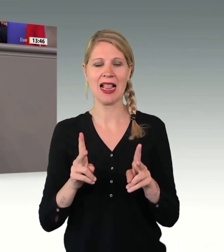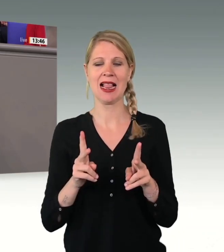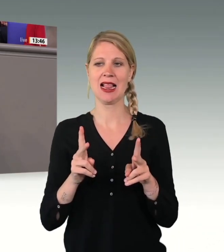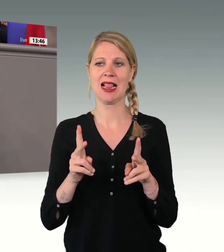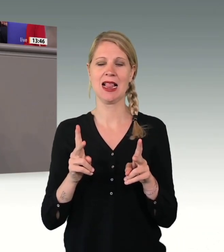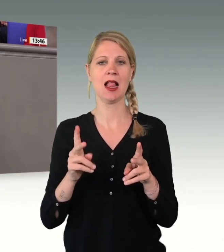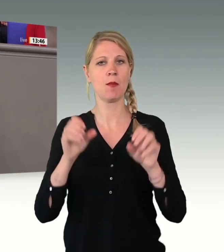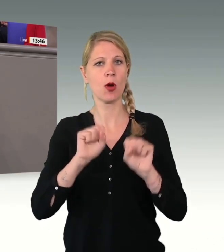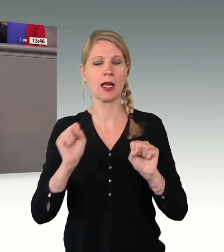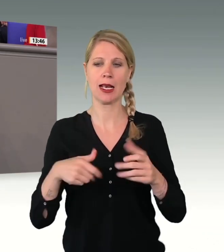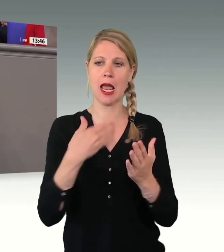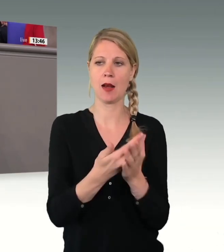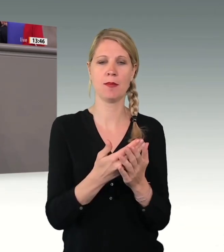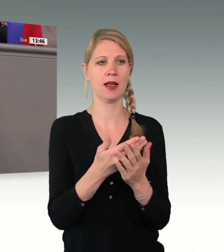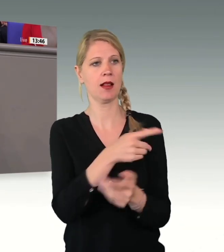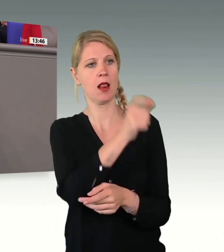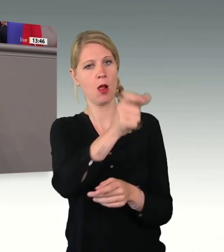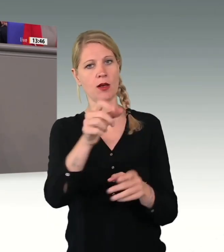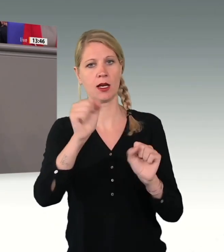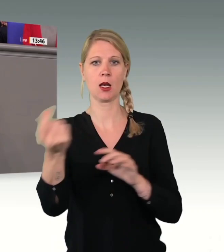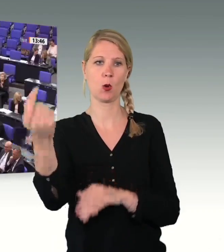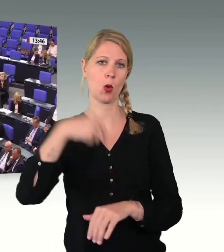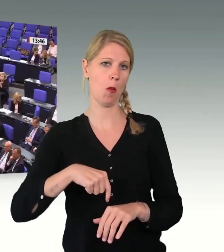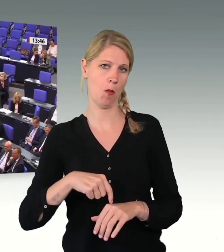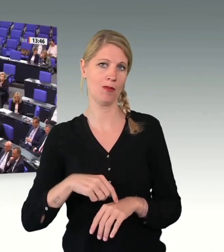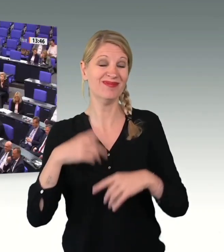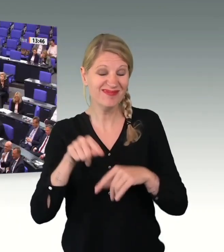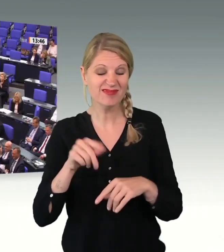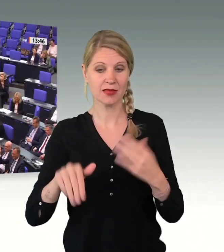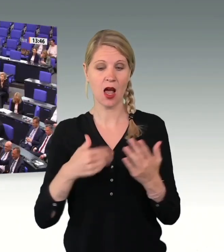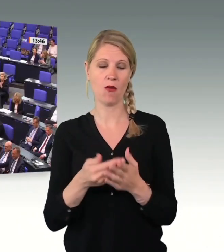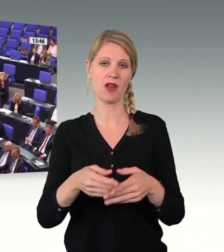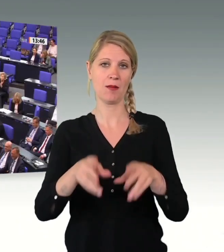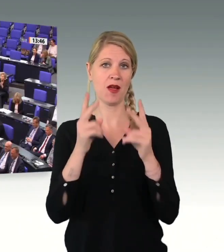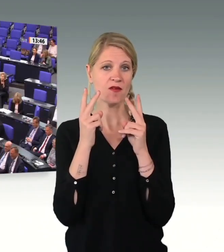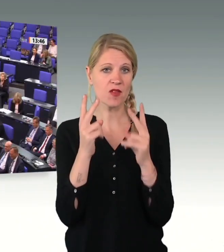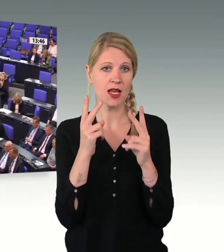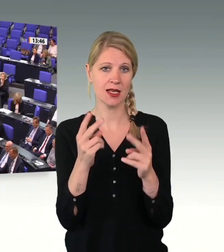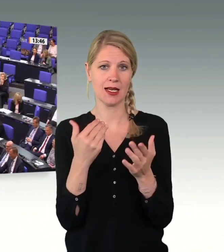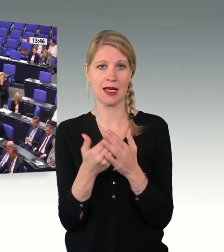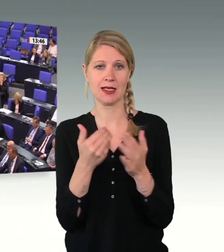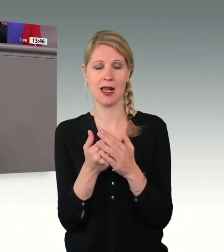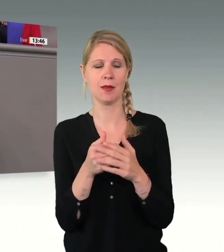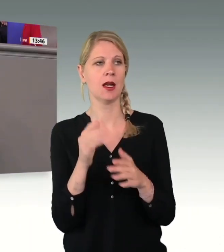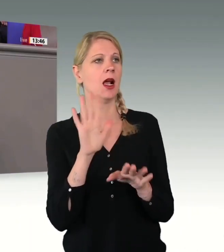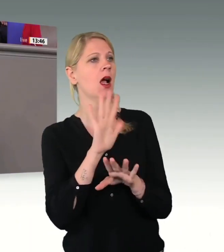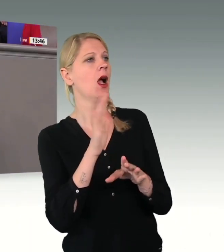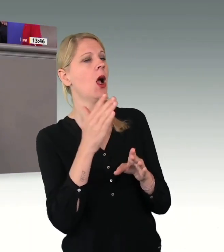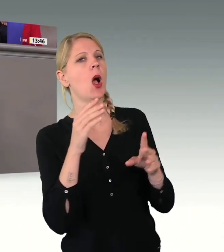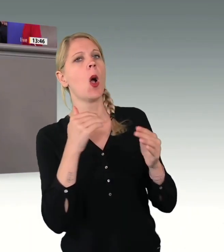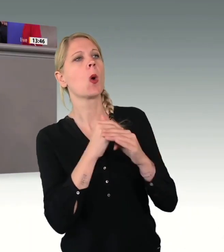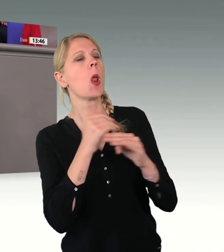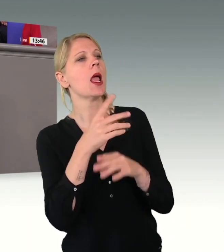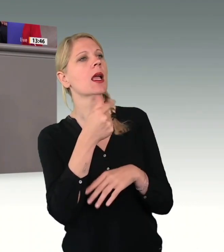Aufgabe, die sich uns stellt. Und deswegen wäre ich sehr froh, wenn wir Innenministerium eine solche ich habe die Uhr